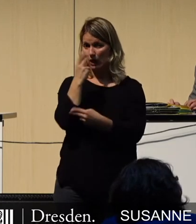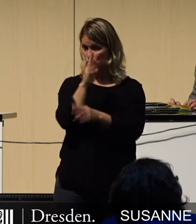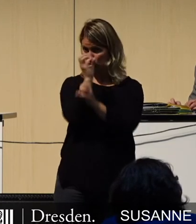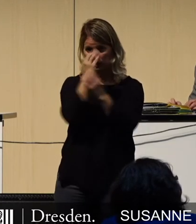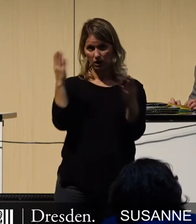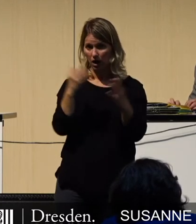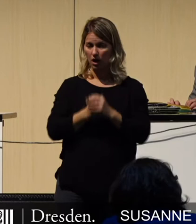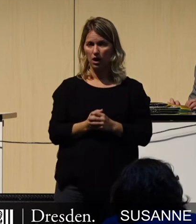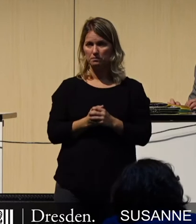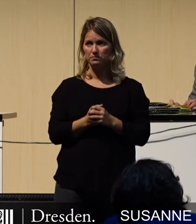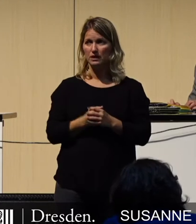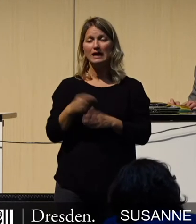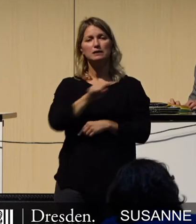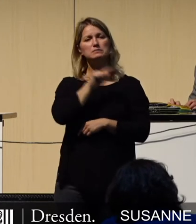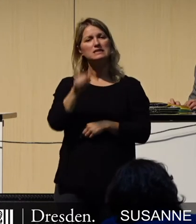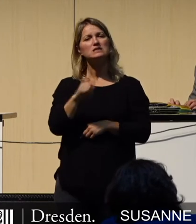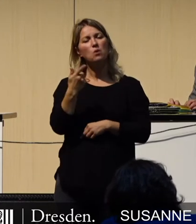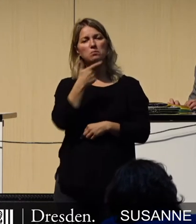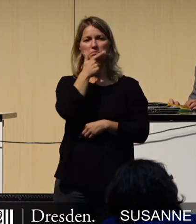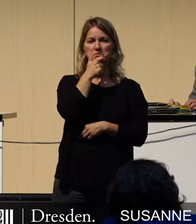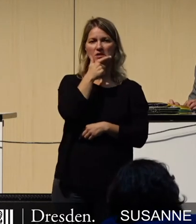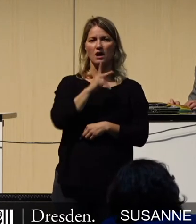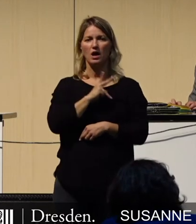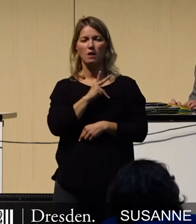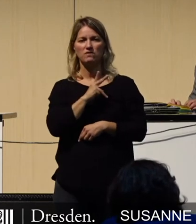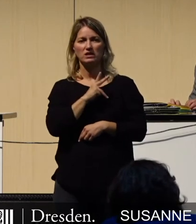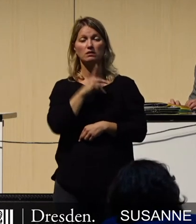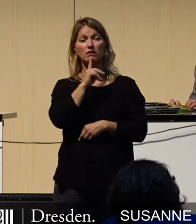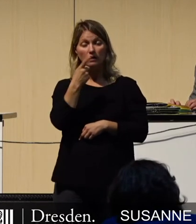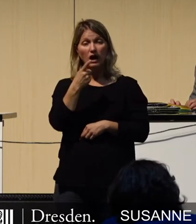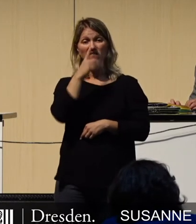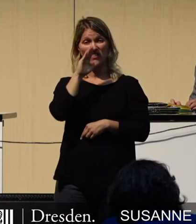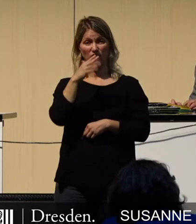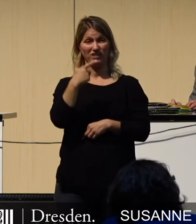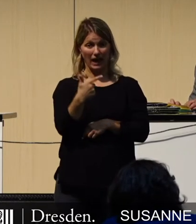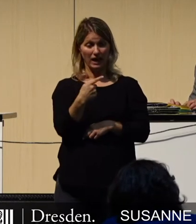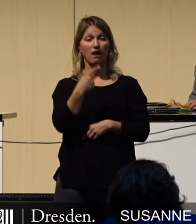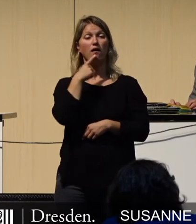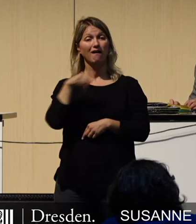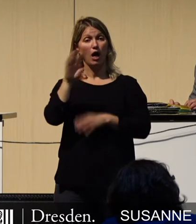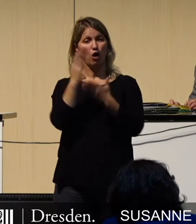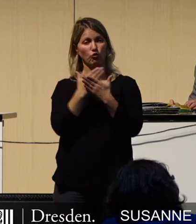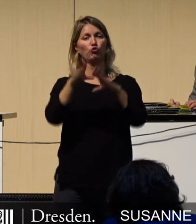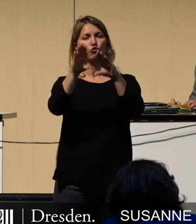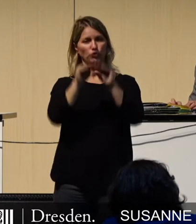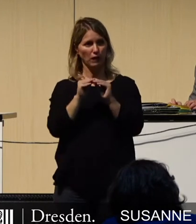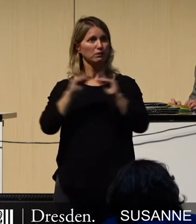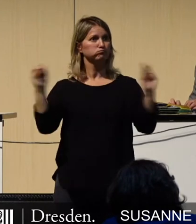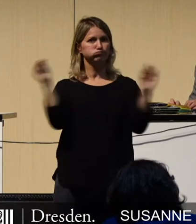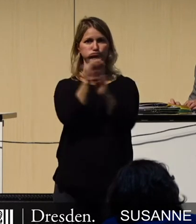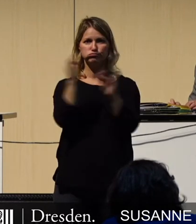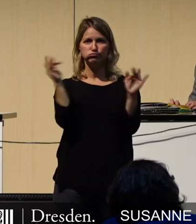gemein, nämlich die große Frage nach der Abschätzung der Folgen einer solchen Entscheidung und damit sollten wir